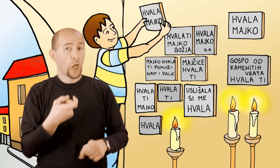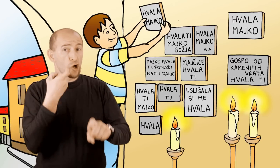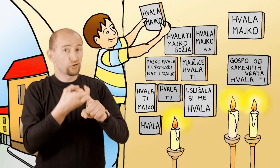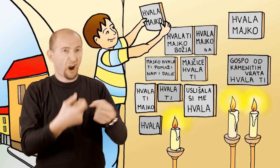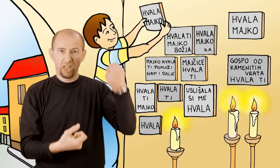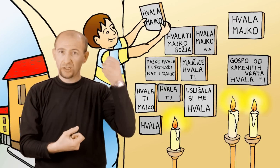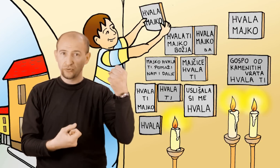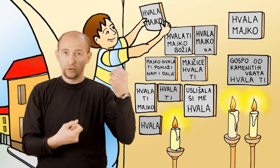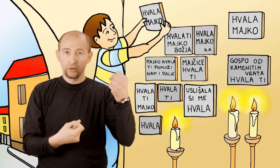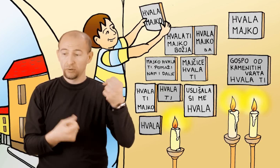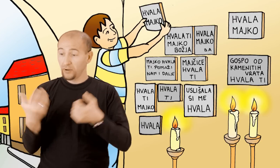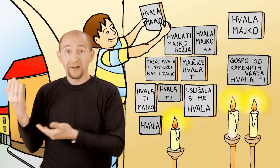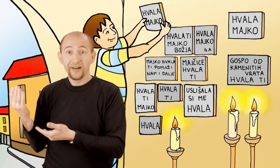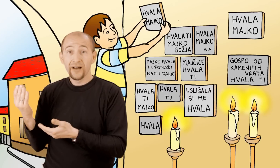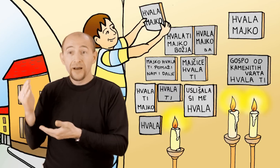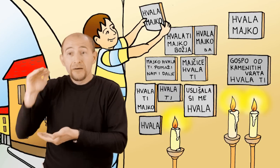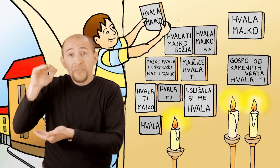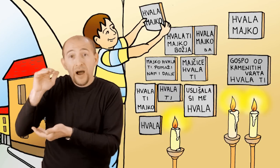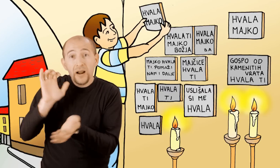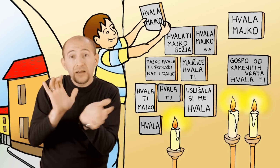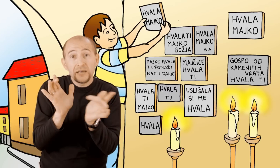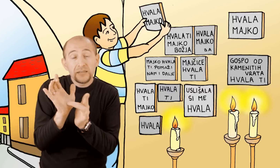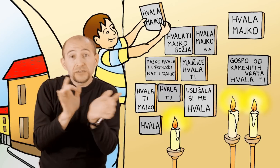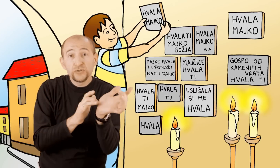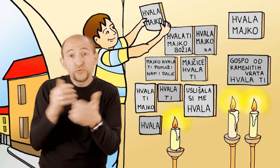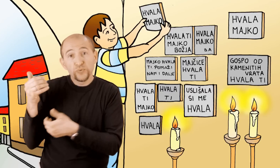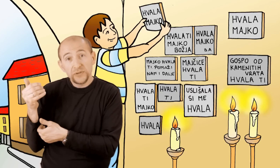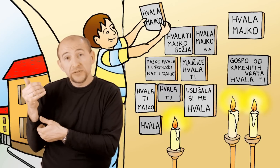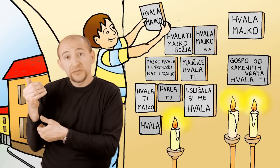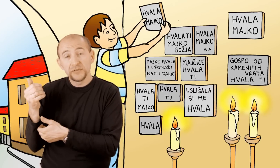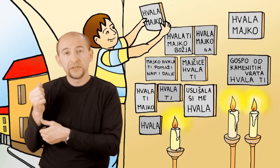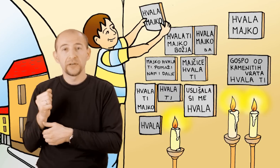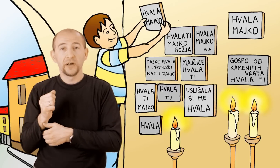malog Isusa, a on u ljevoj ruci drži mali globus.